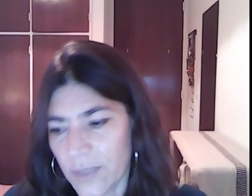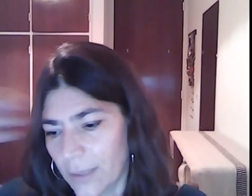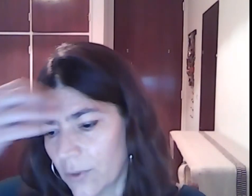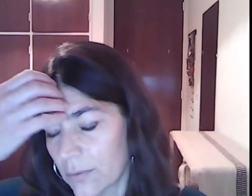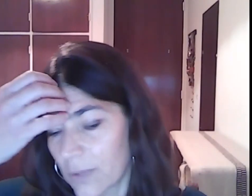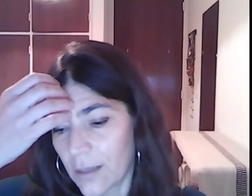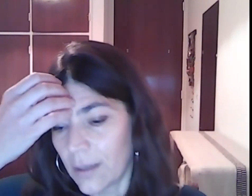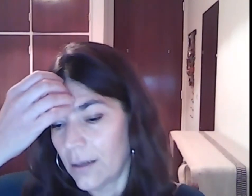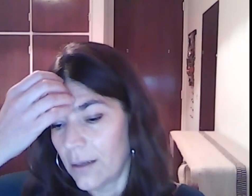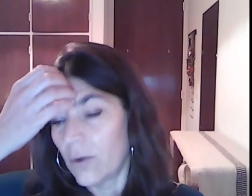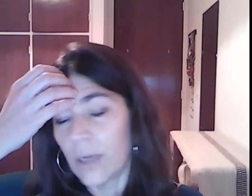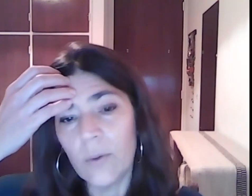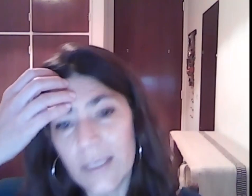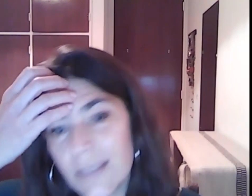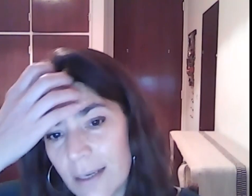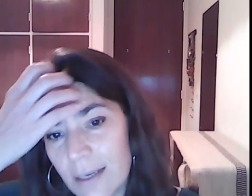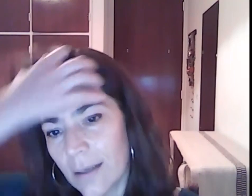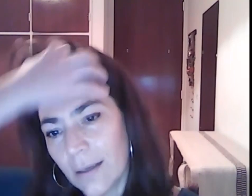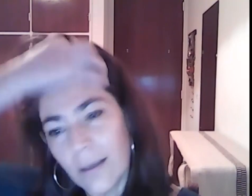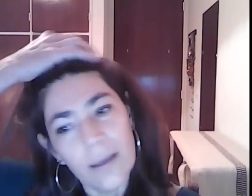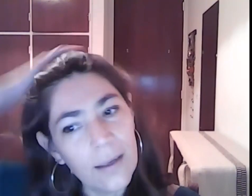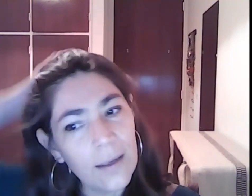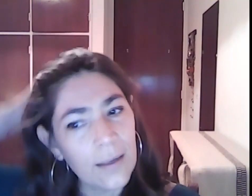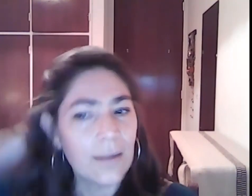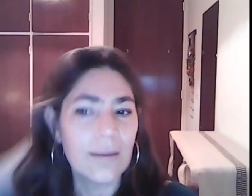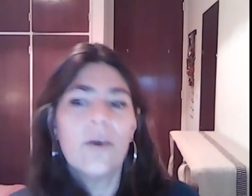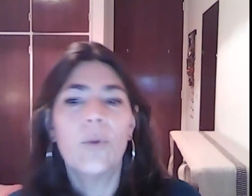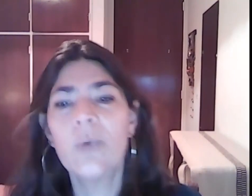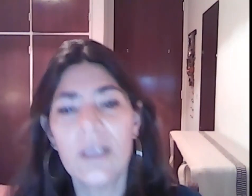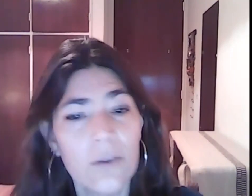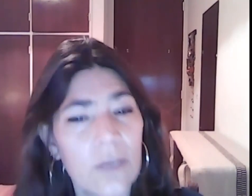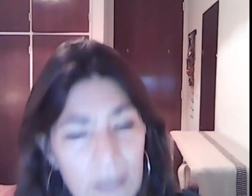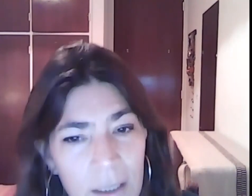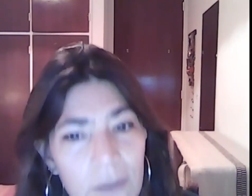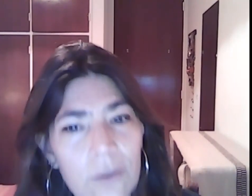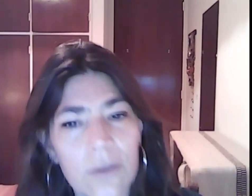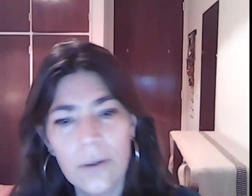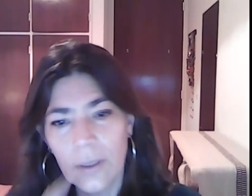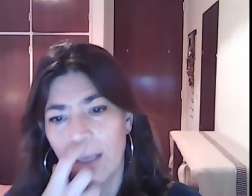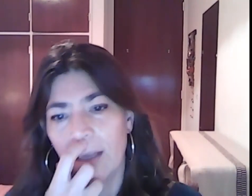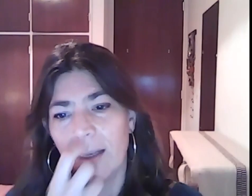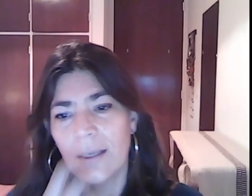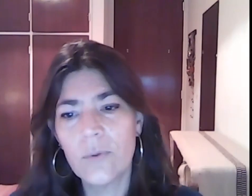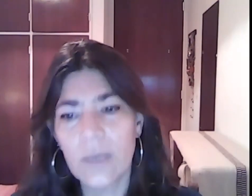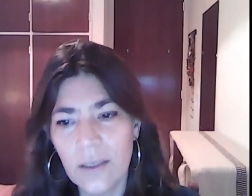libro, en los capítulos que sigue, está como en un registro distinto, ¿no? Y es un registro...